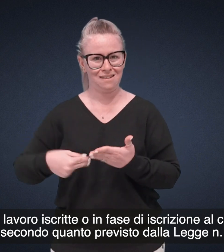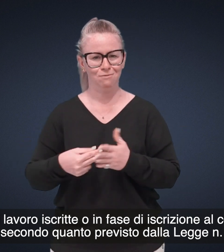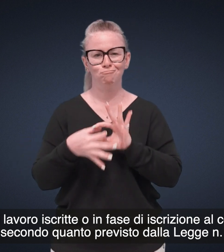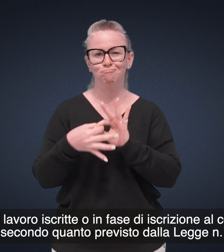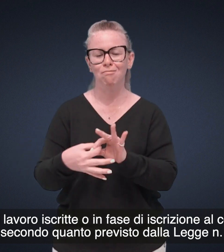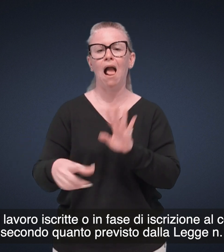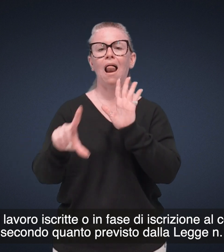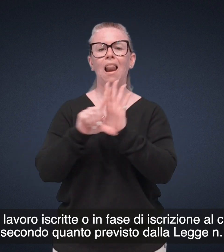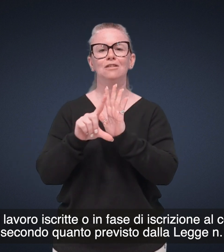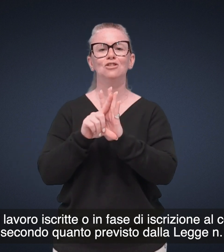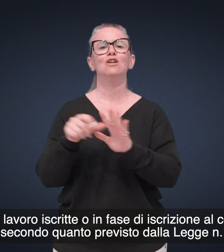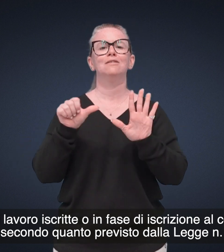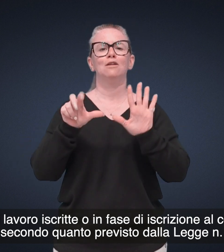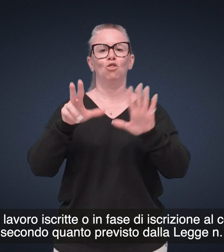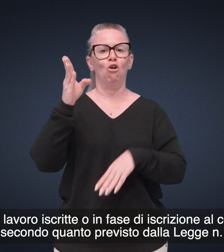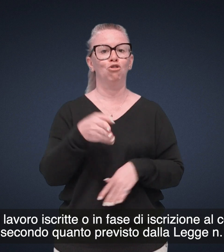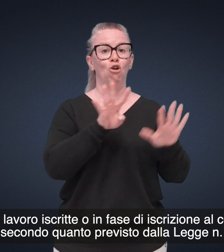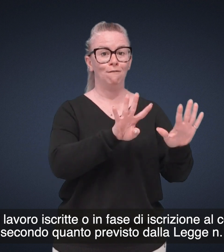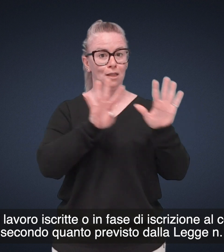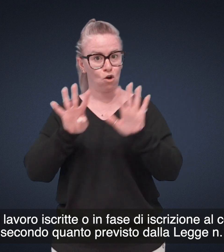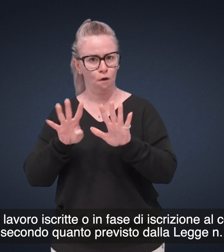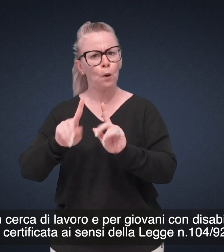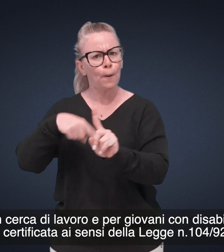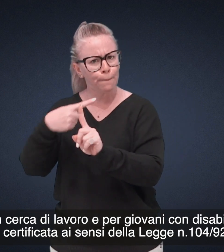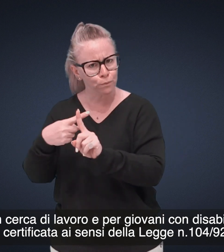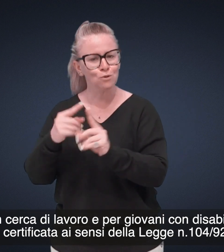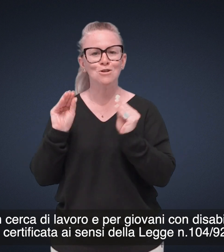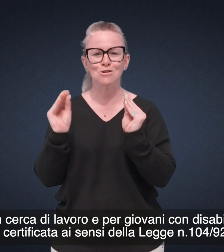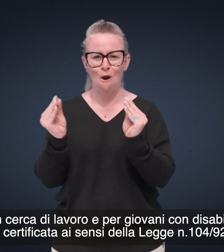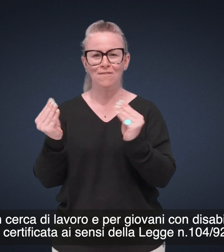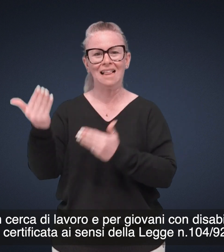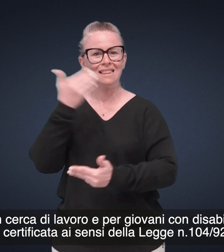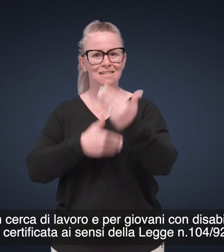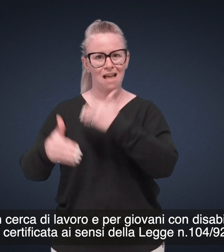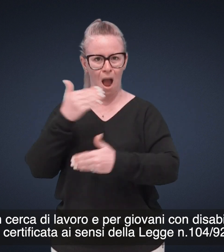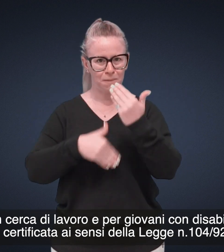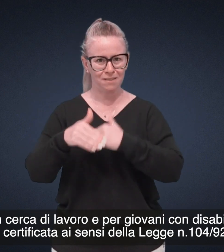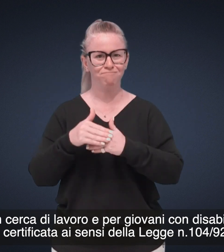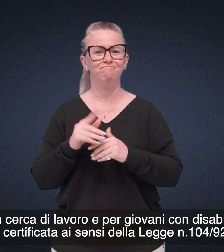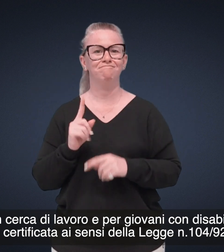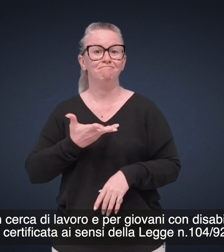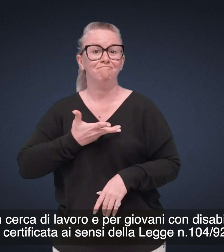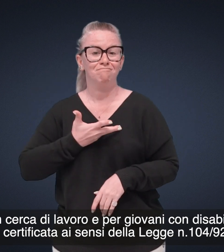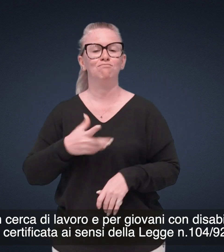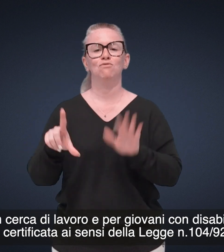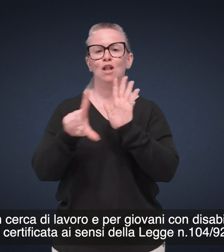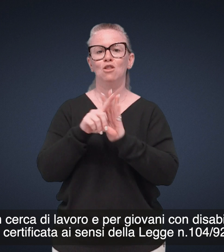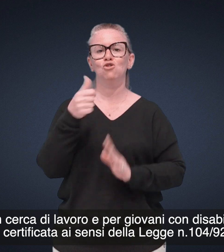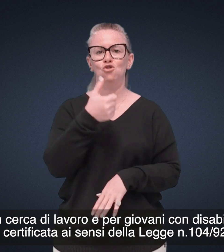68-1999 e per giovani con disabilità certificata, ai sensi della Legge 104